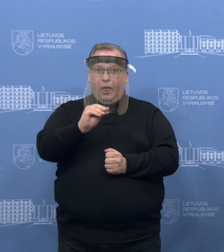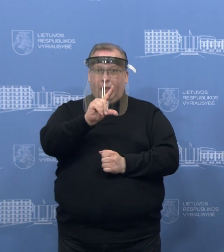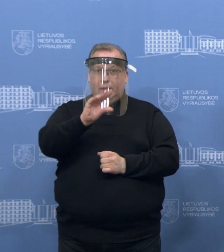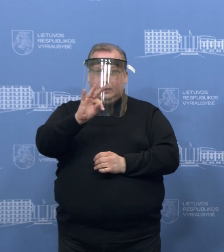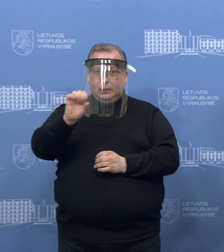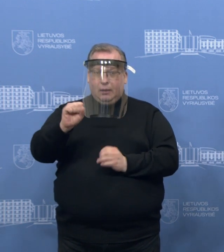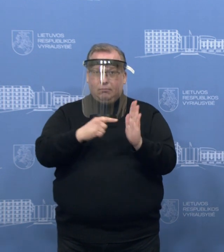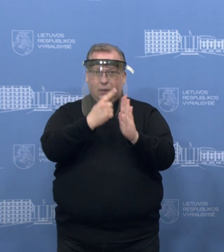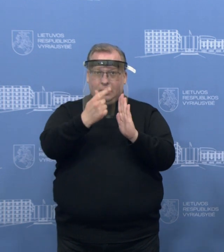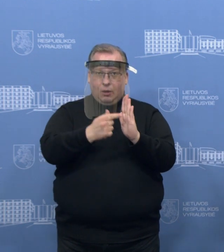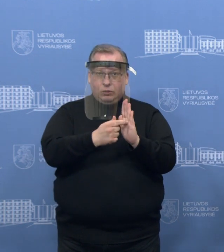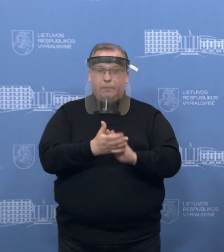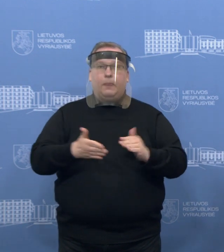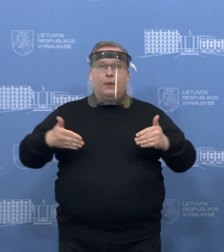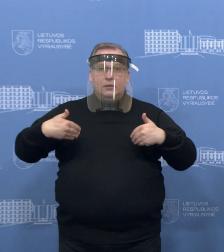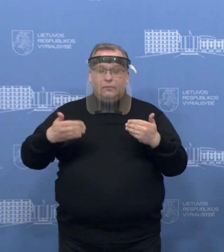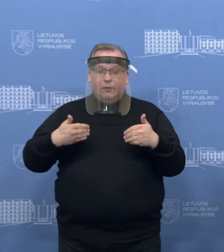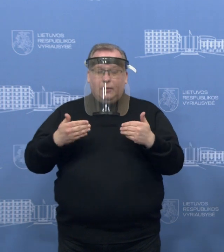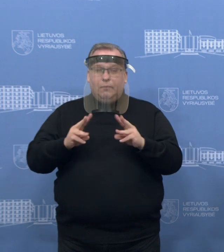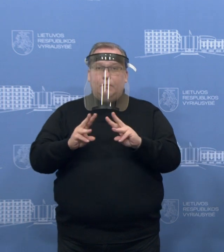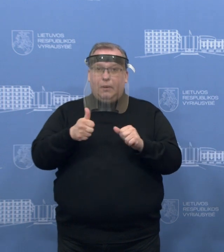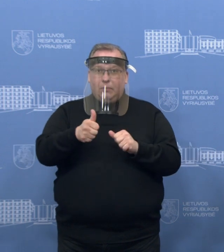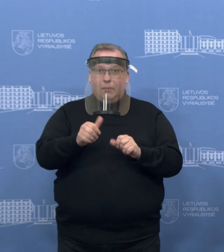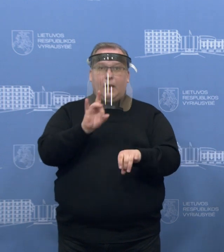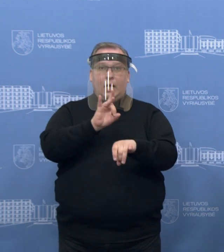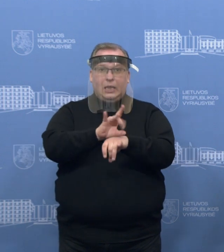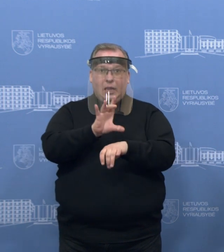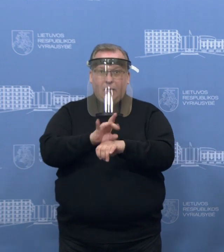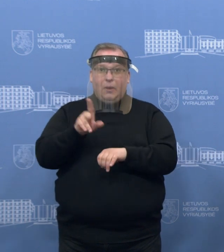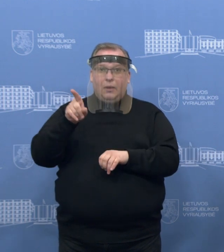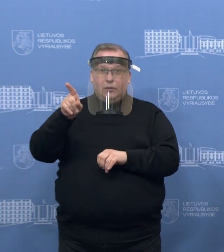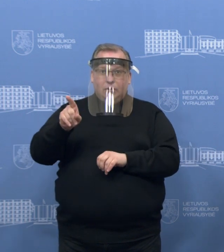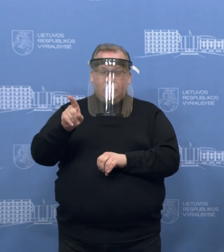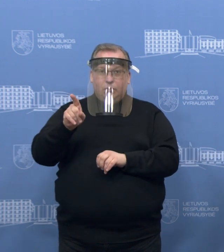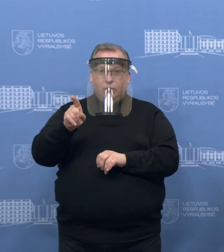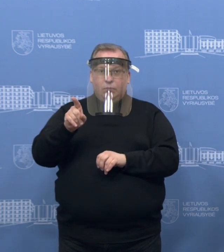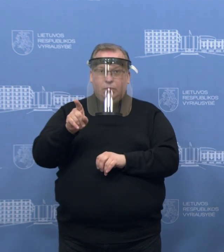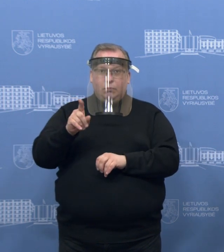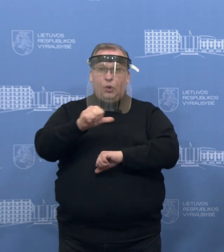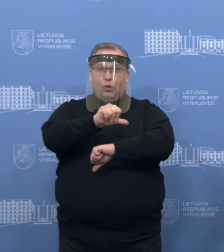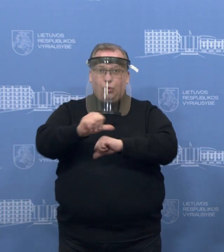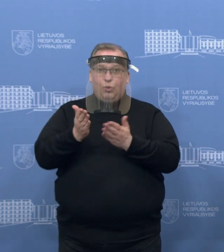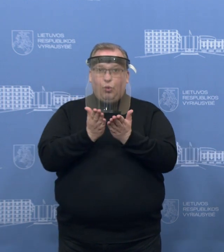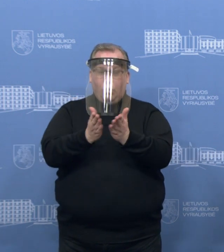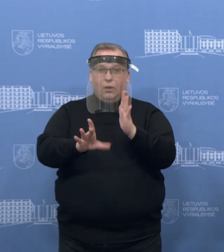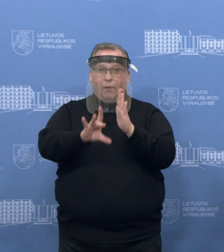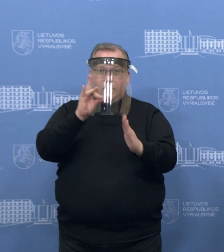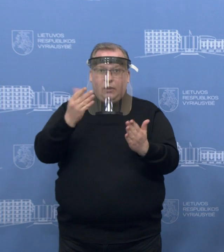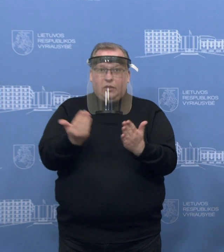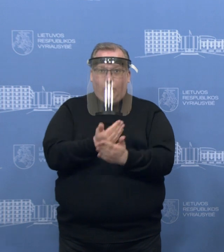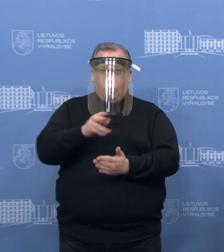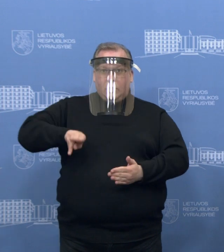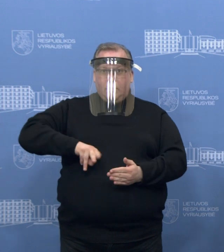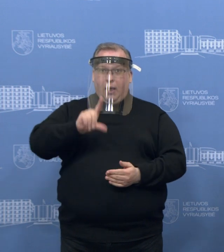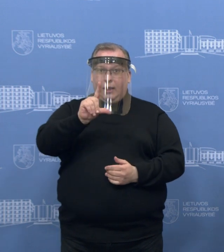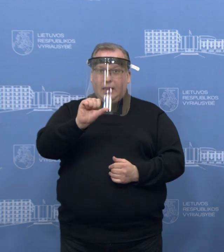prašau. Sveiki, premierė. Klaipėdos jūro uostas išsirinko nuo direktorių, tai Alge